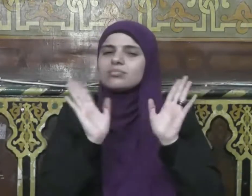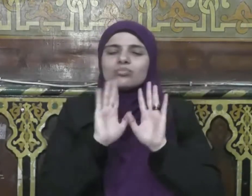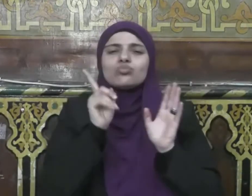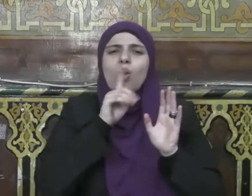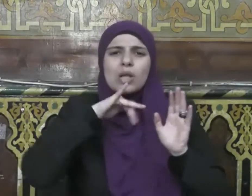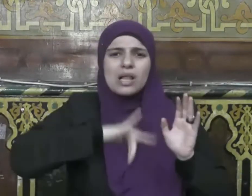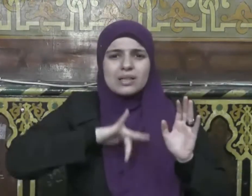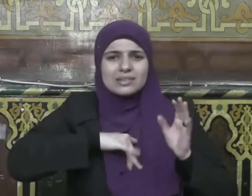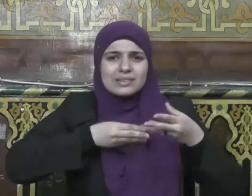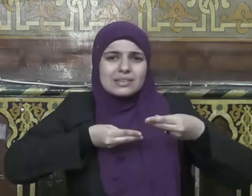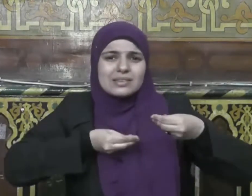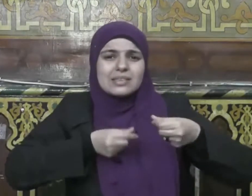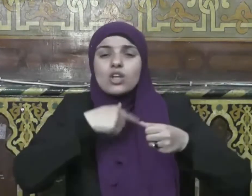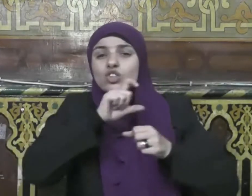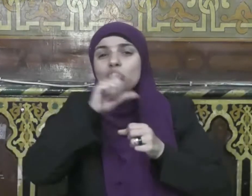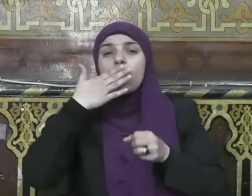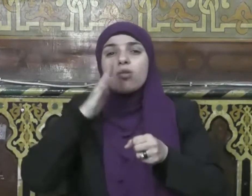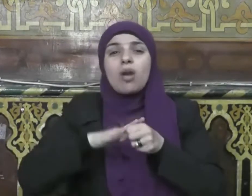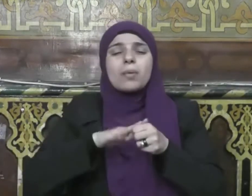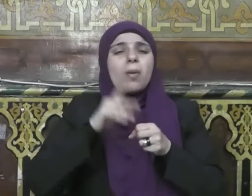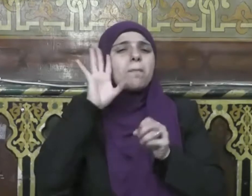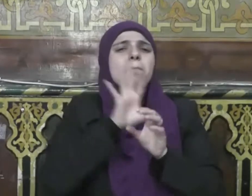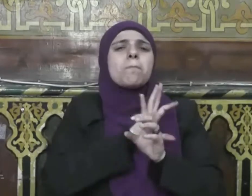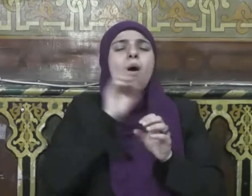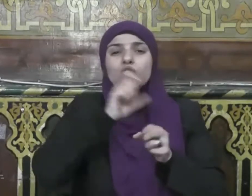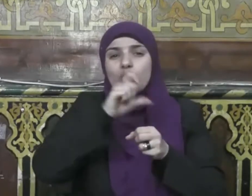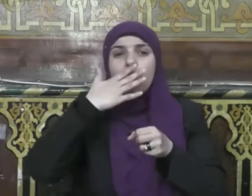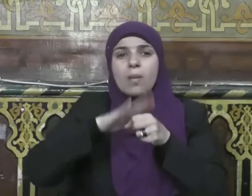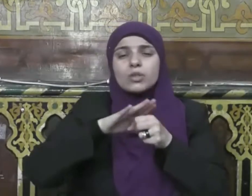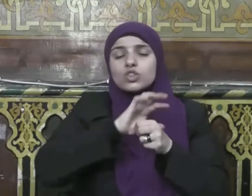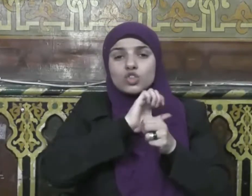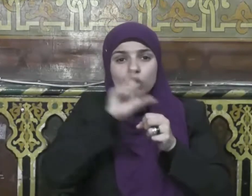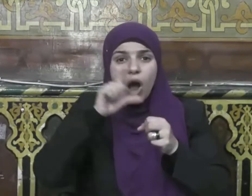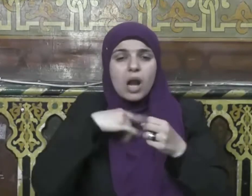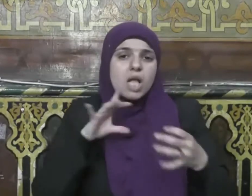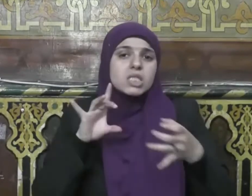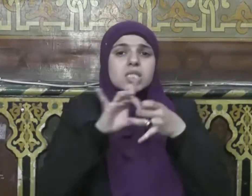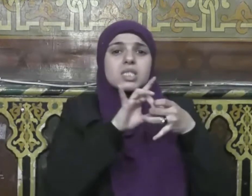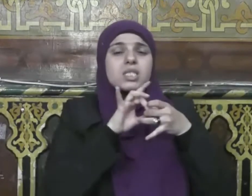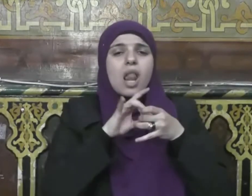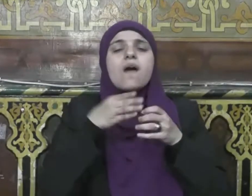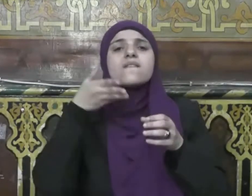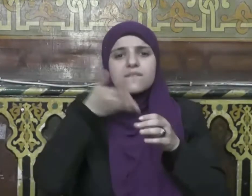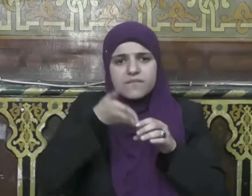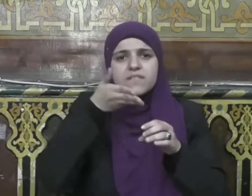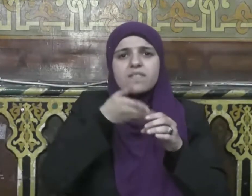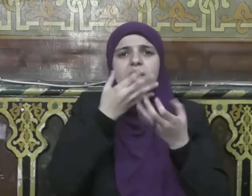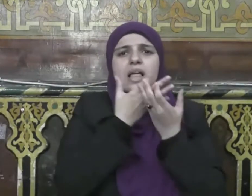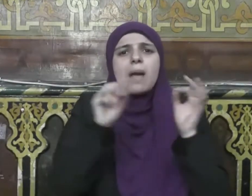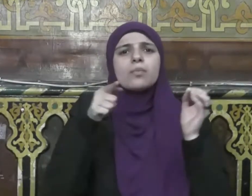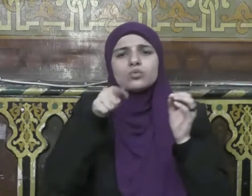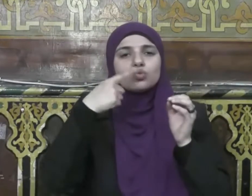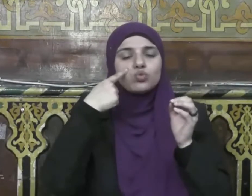ففي مقدمة هذه الصلة يأتي أمران صلة الرحم